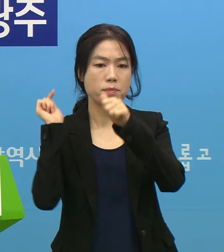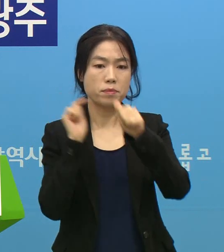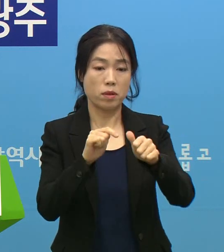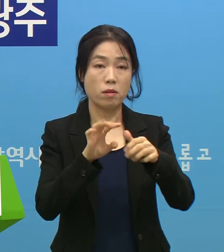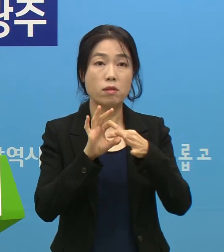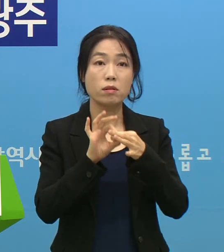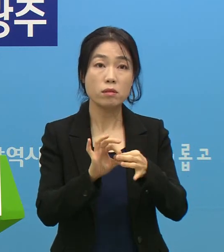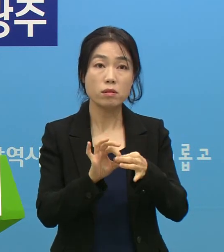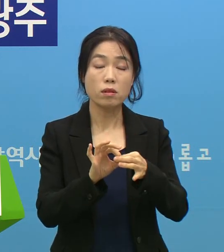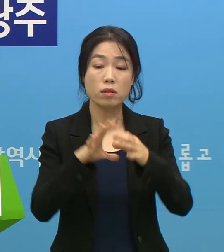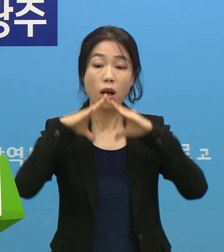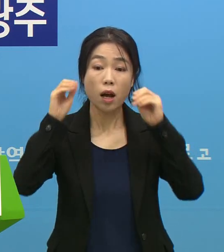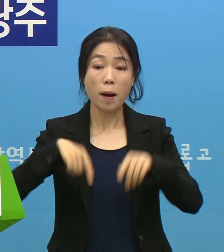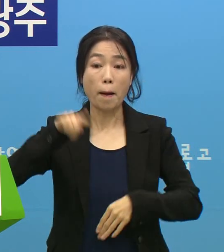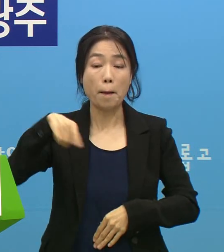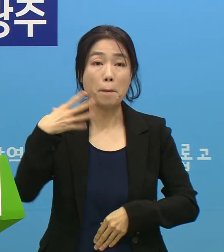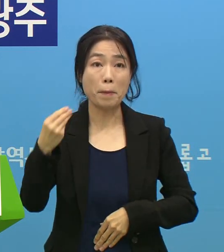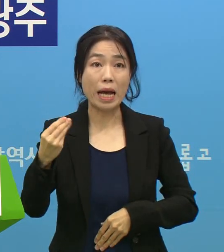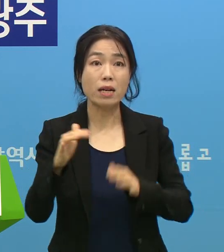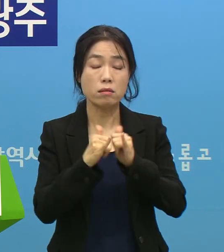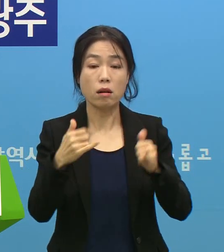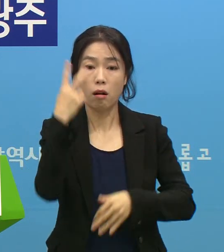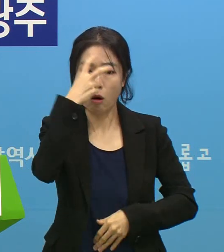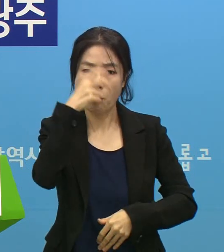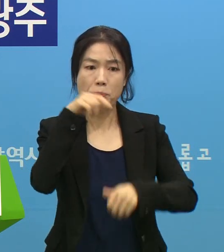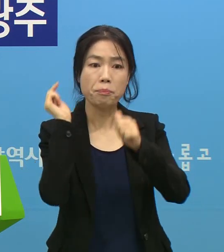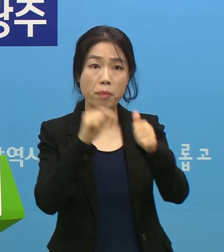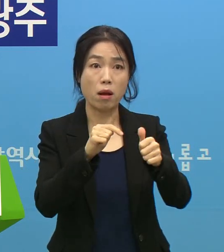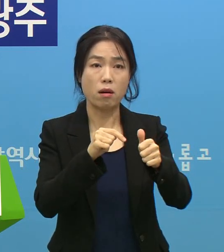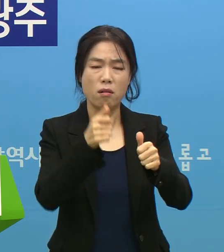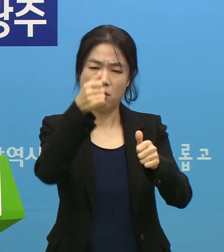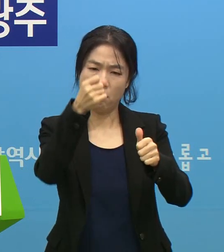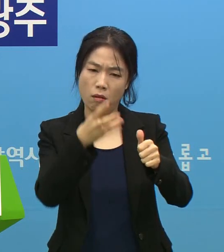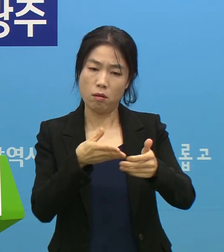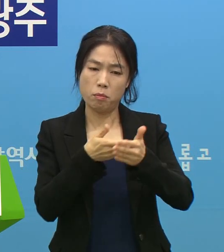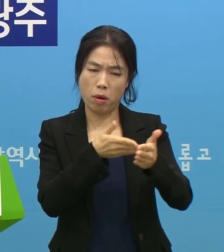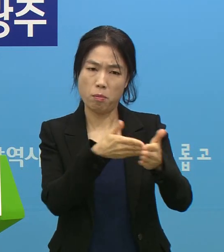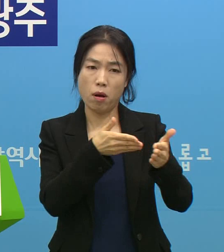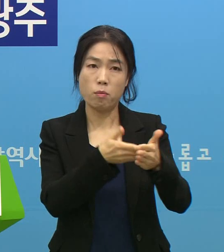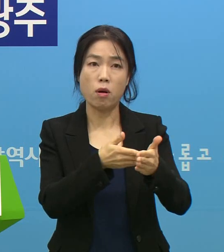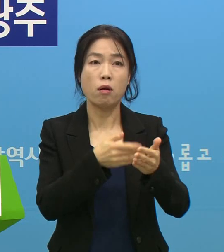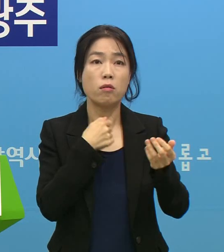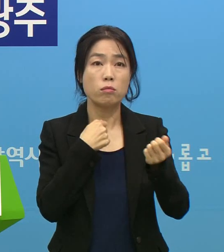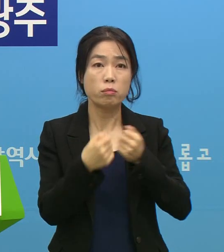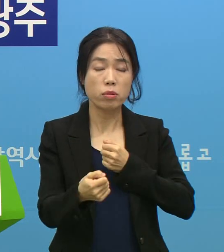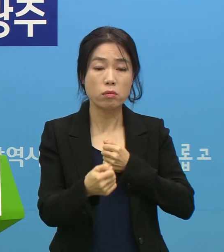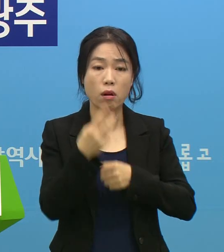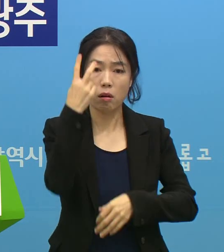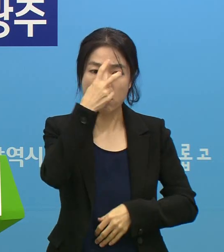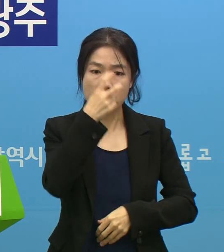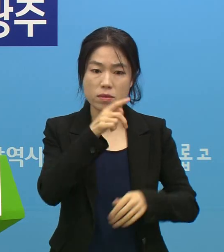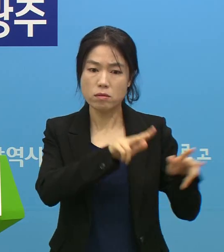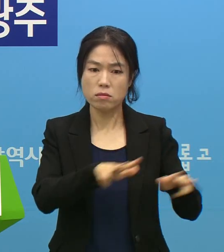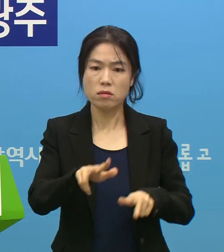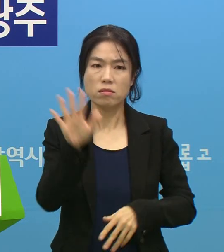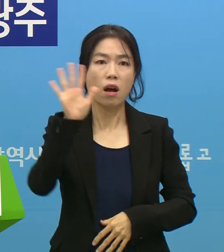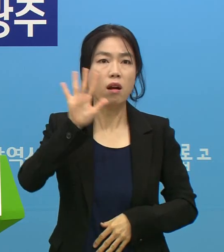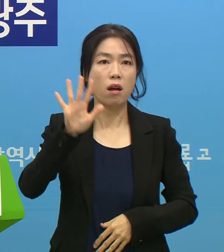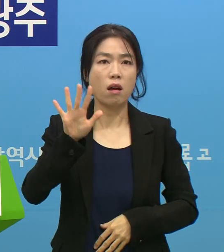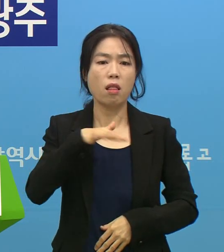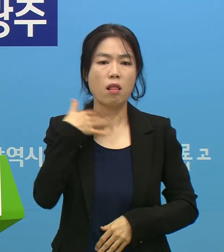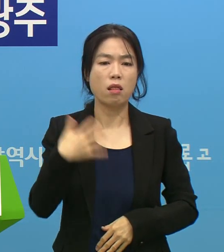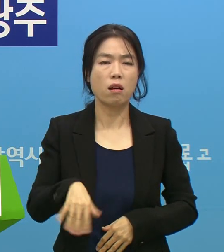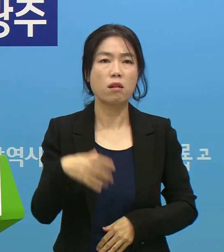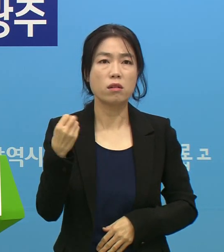통해서 광화문을 다녀오는 사람들 검사를 하도록 여러 차례 요청했음에도 불구하고 검사를 즉시 받지 않았고